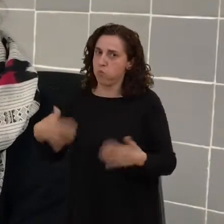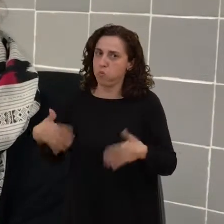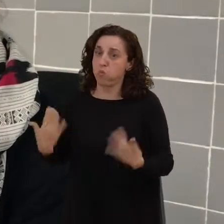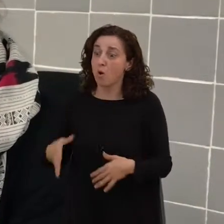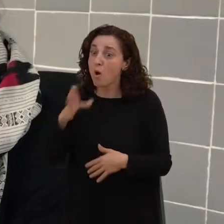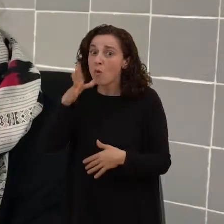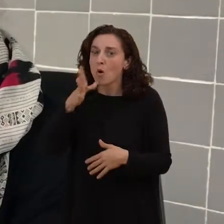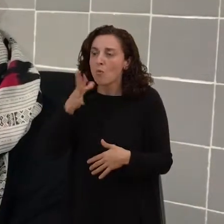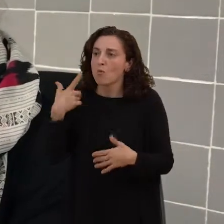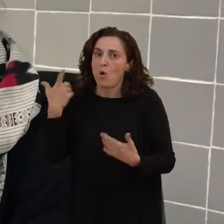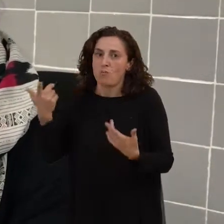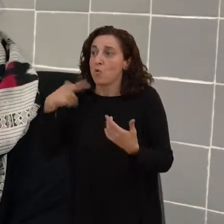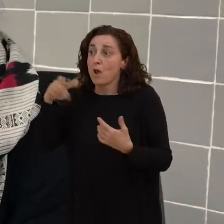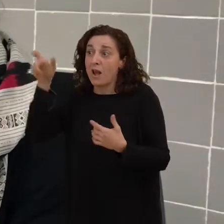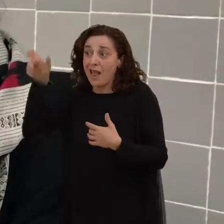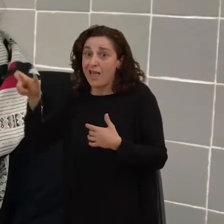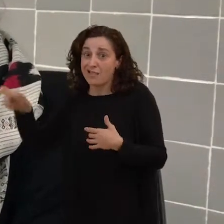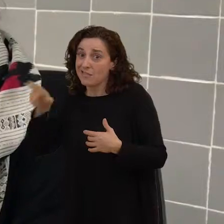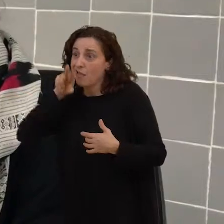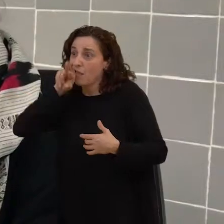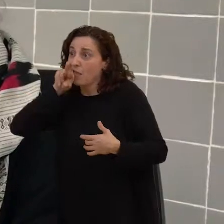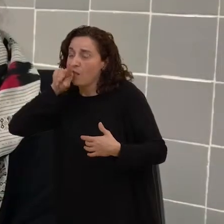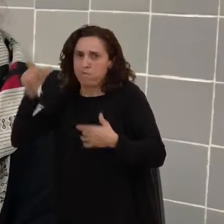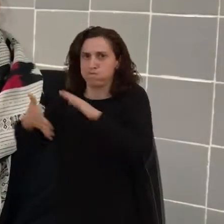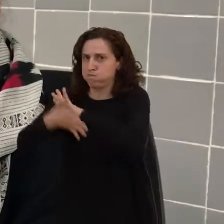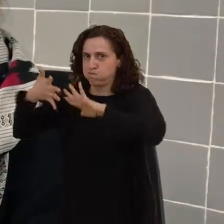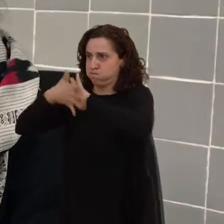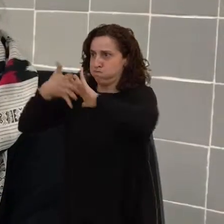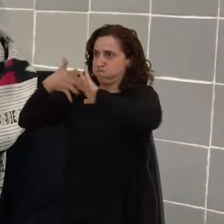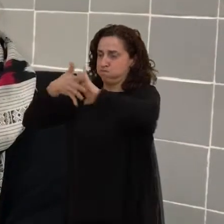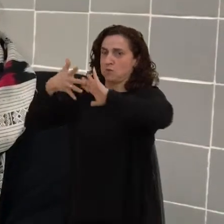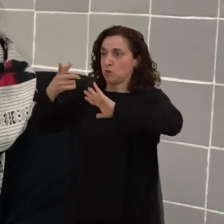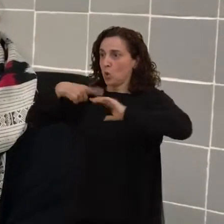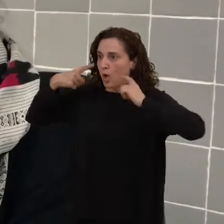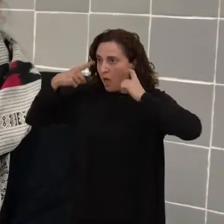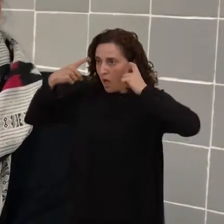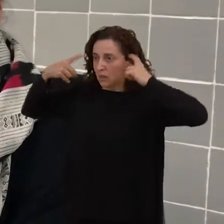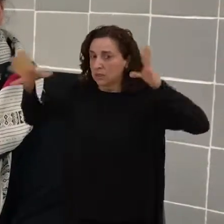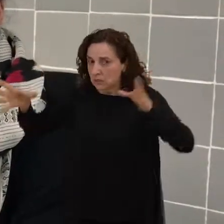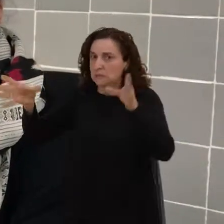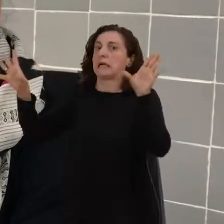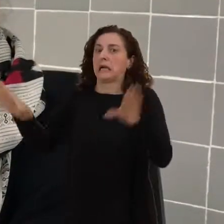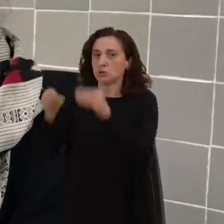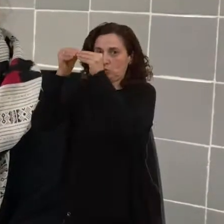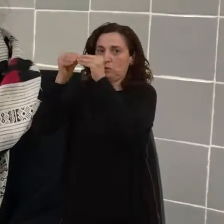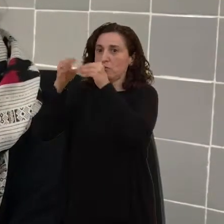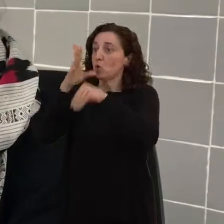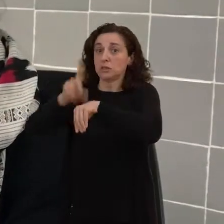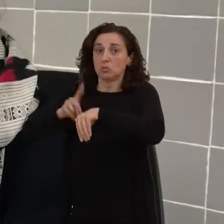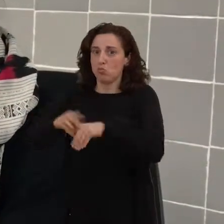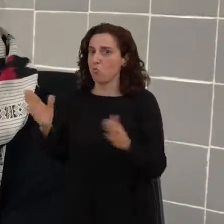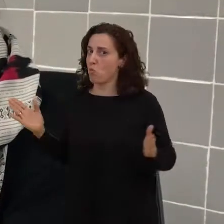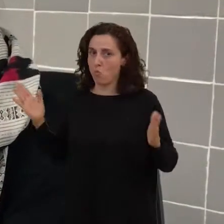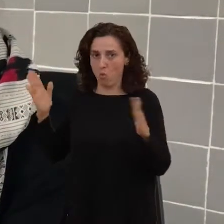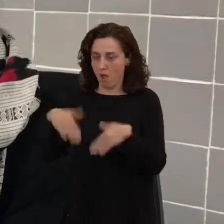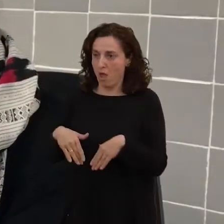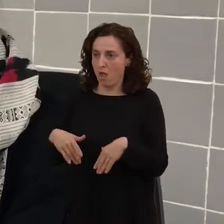tienes que resumir mucho más, porque la gente habla a una velocidad bastante elevada, y entonces no te da tiempo, y sí que se puede percibir,